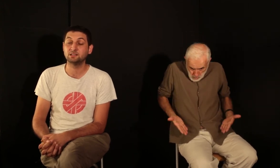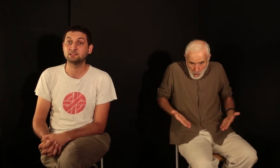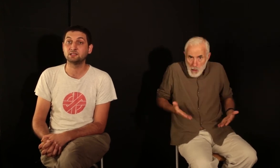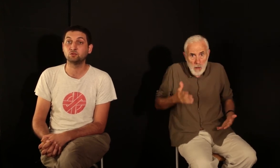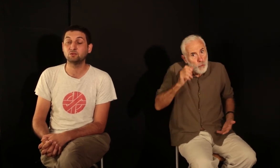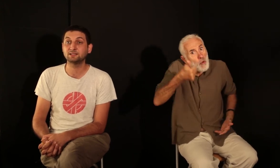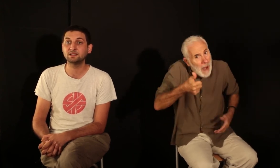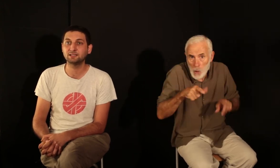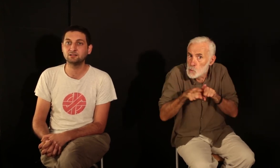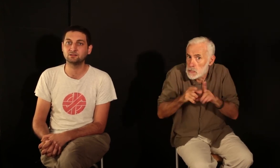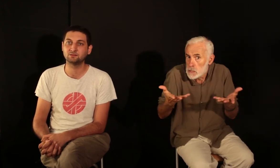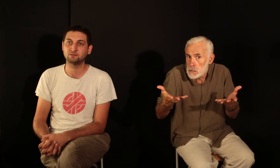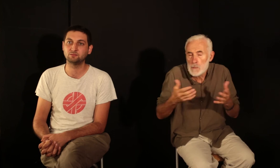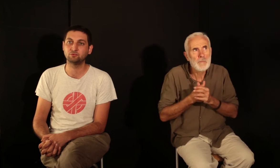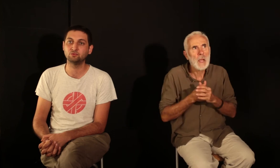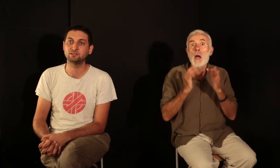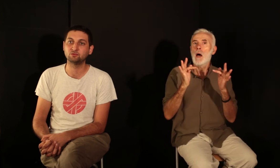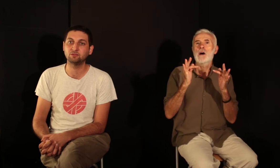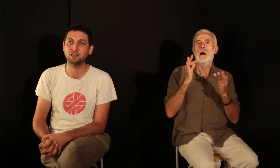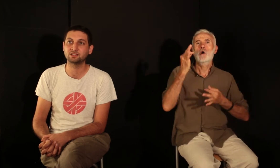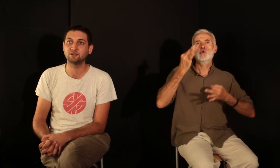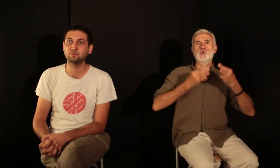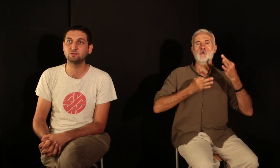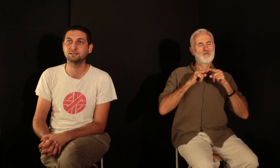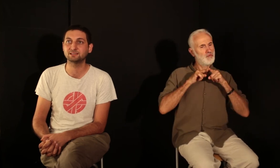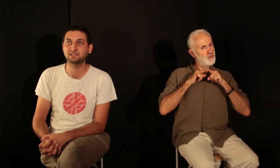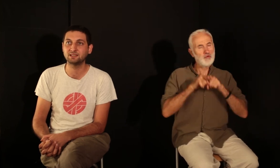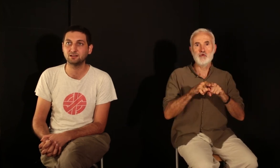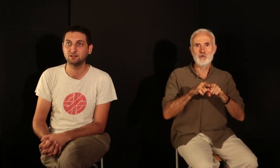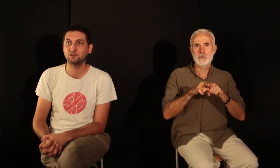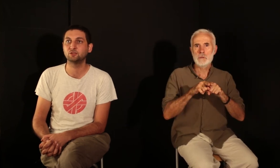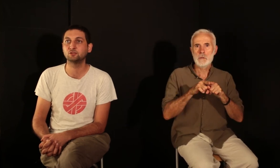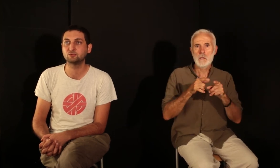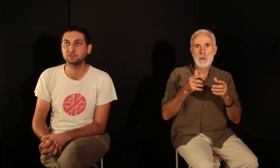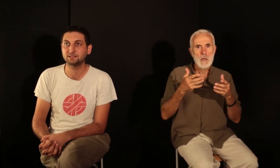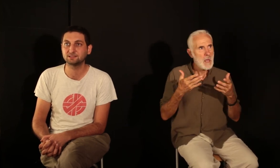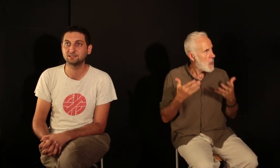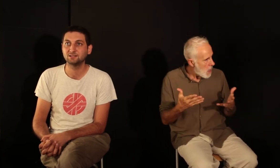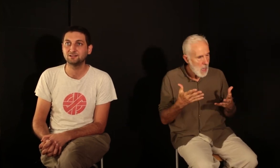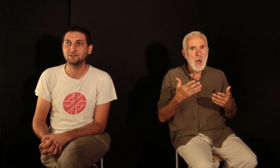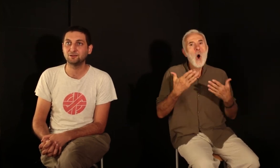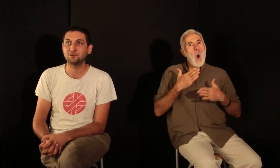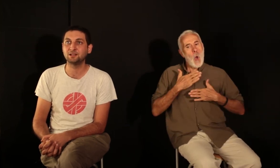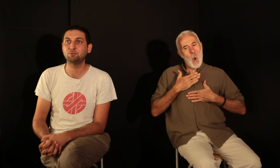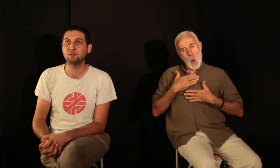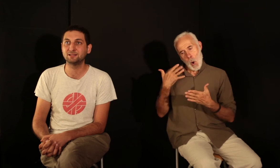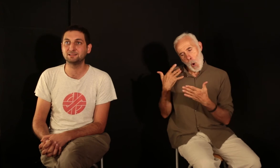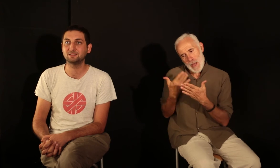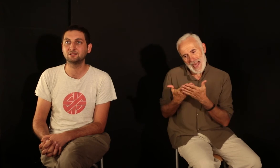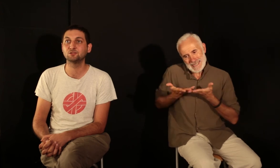Et c'est tout l'intérêt pour nous de cet ouvrage, c'est vraiment d'inscrire dans notre contexte les problématiques que